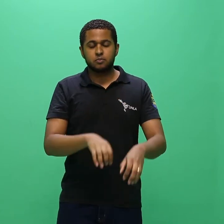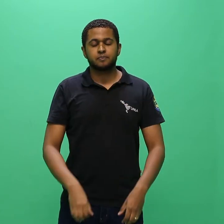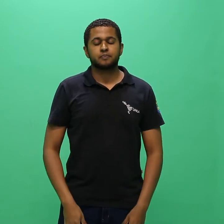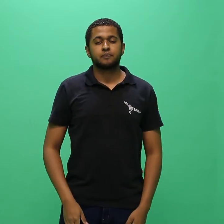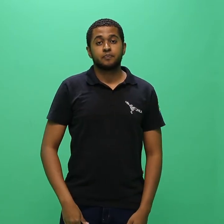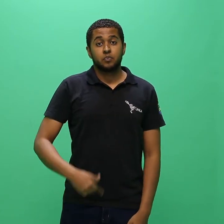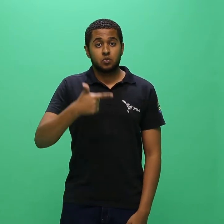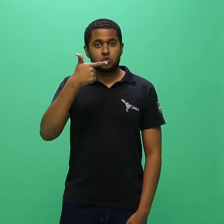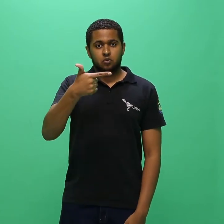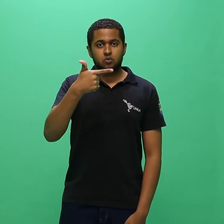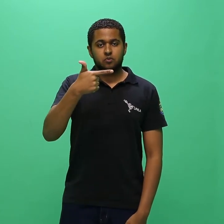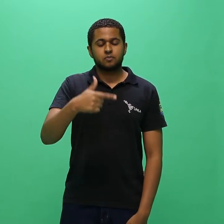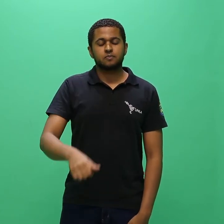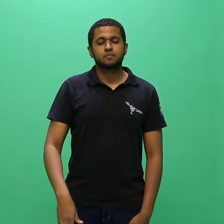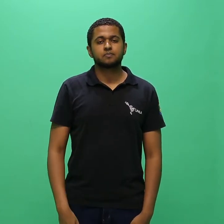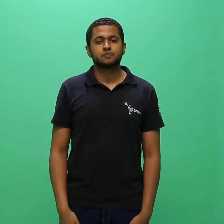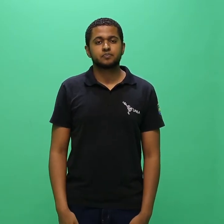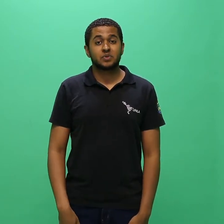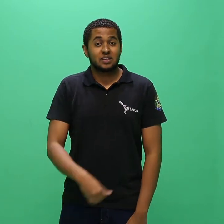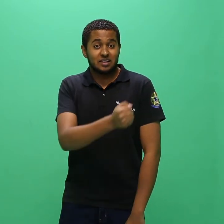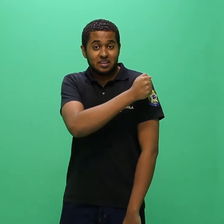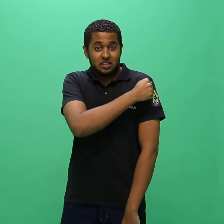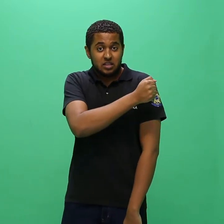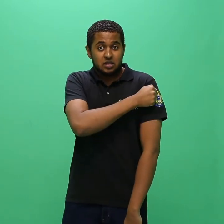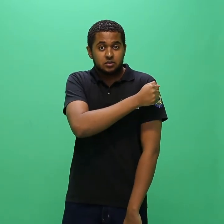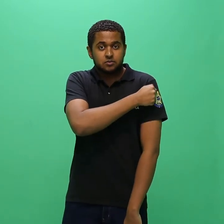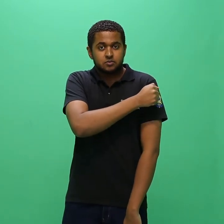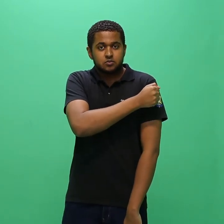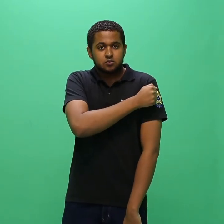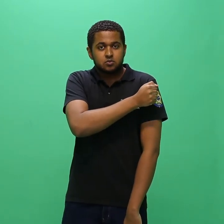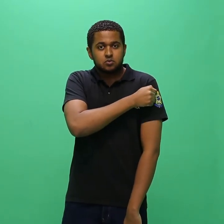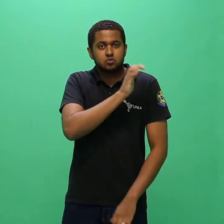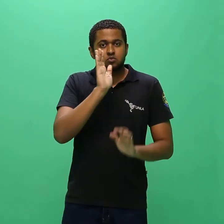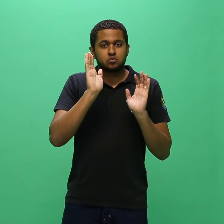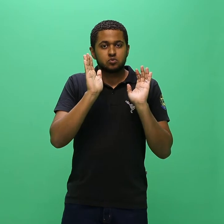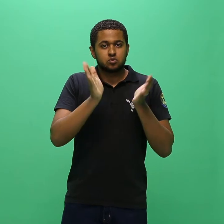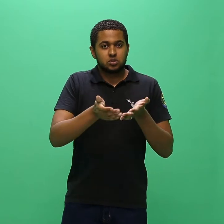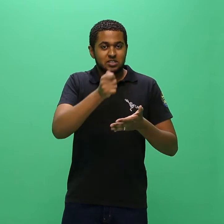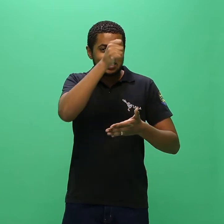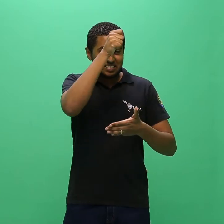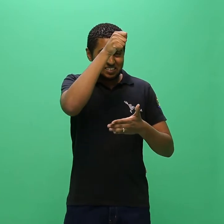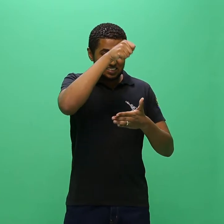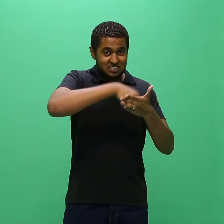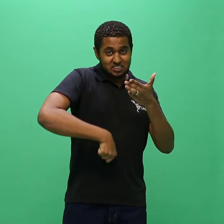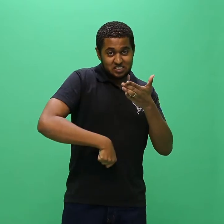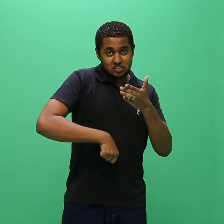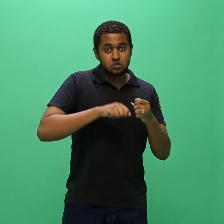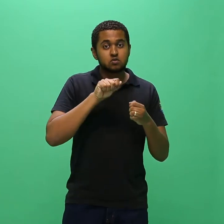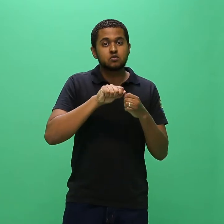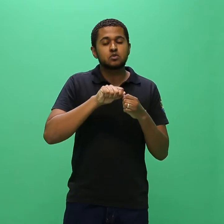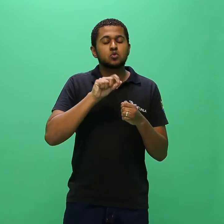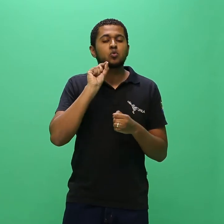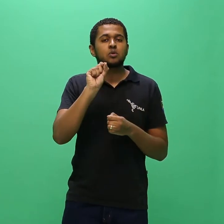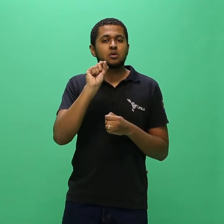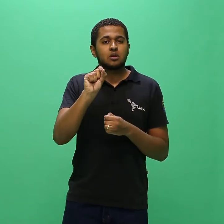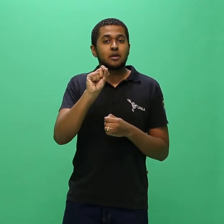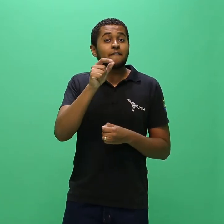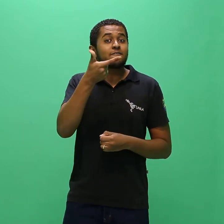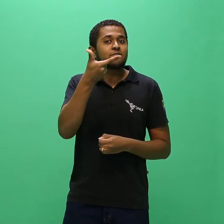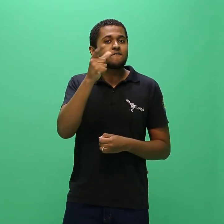2. Tenha integralizado no ato da inscrição no mínimo 20% da carga horária